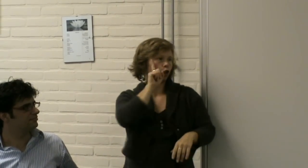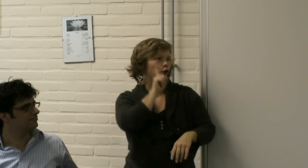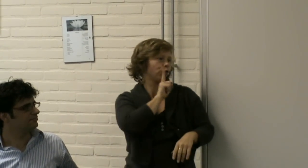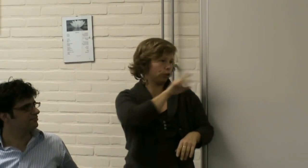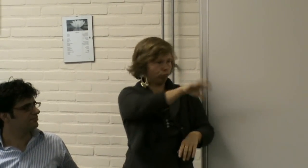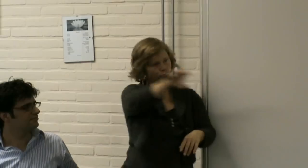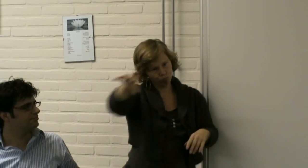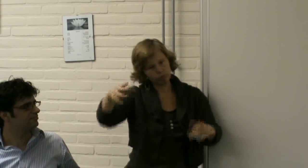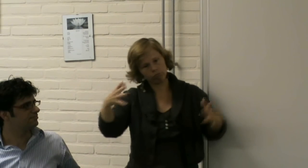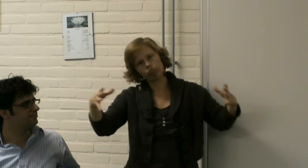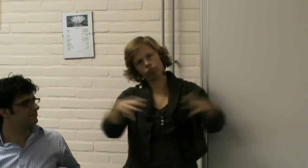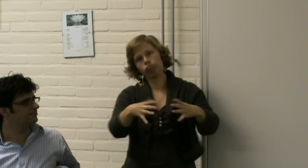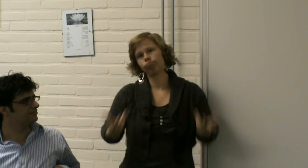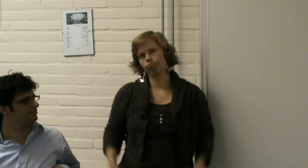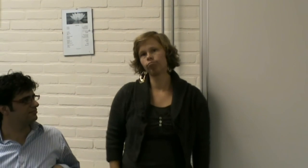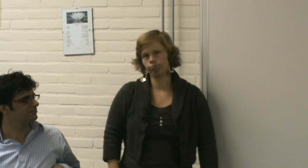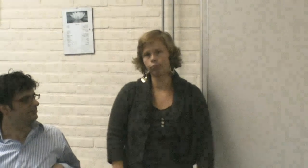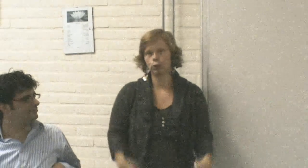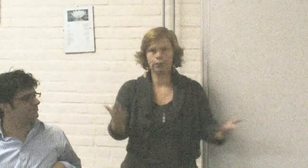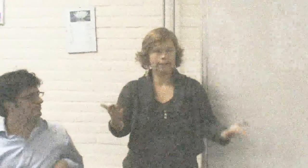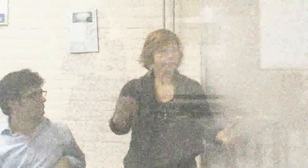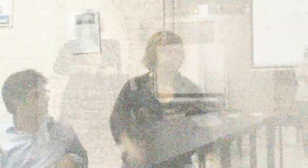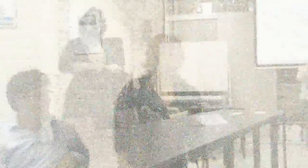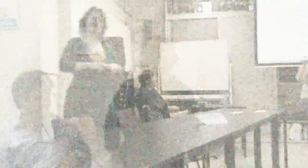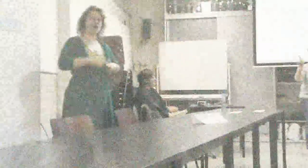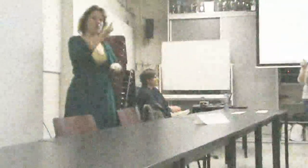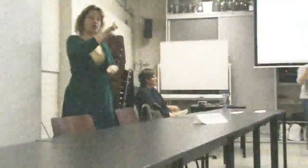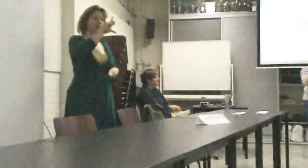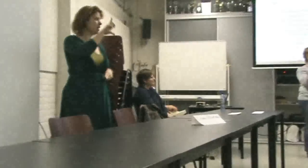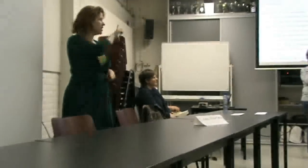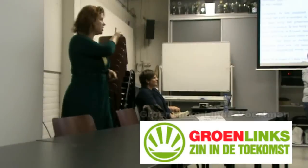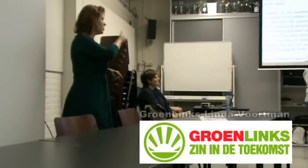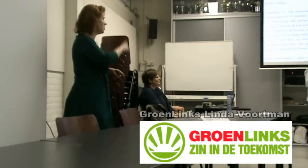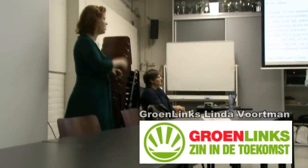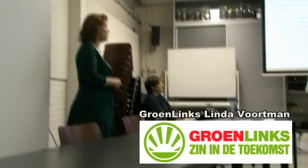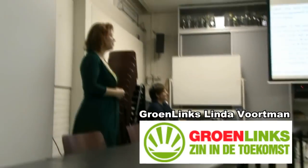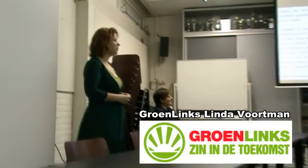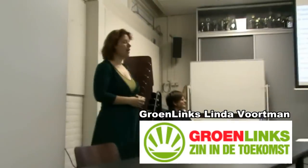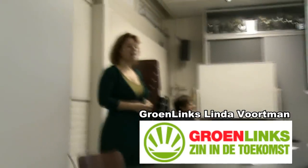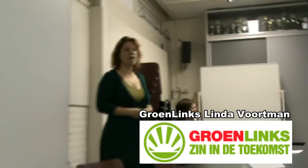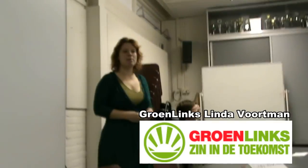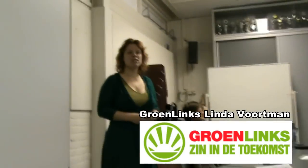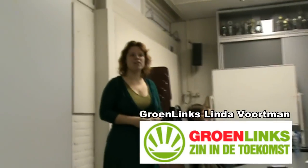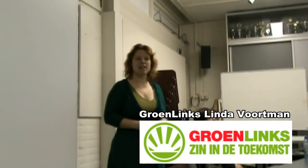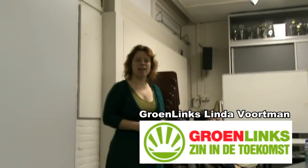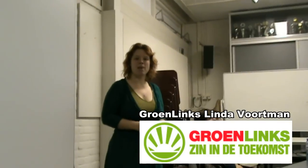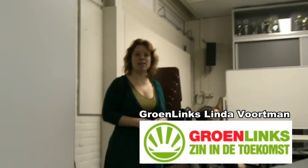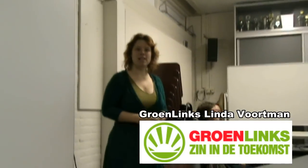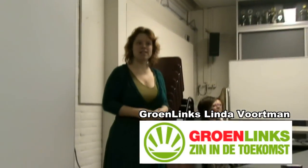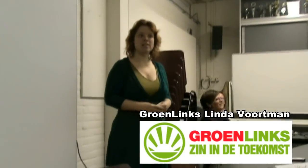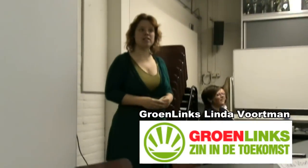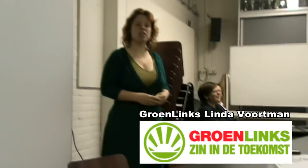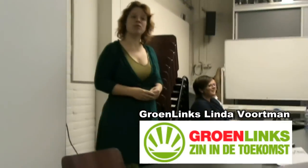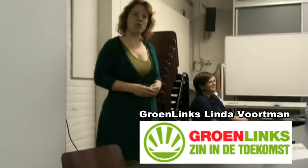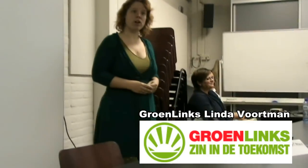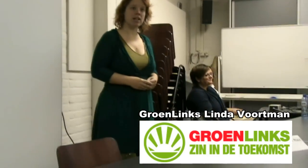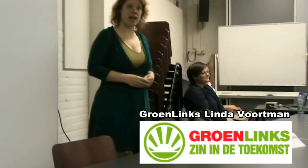toegankelijk wordt verloven. Goedemens. Ik ben Tweede Kamerlid. Sinds vorig jaar